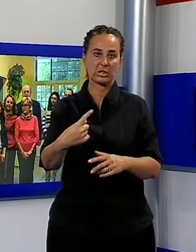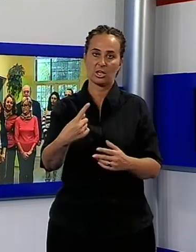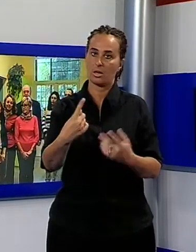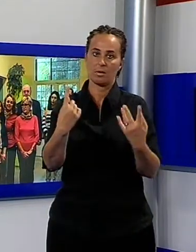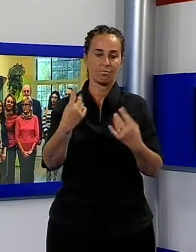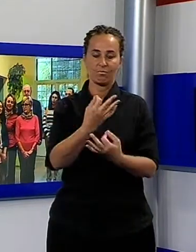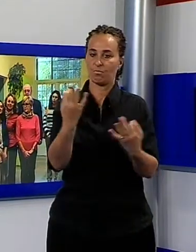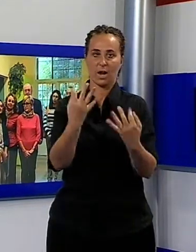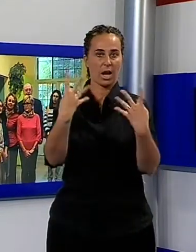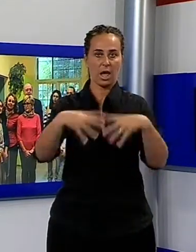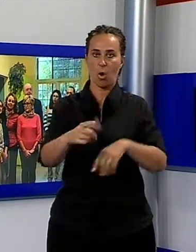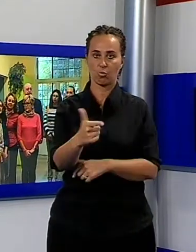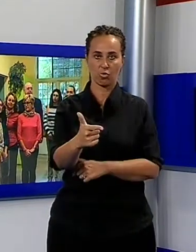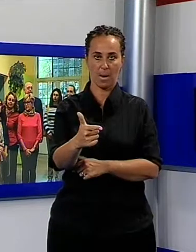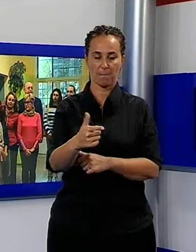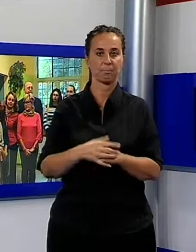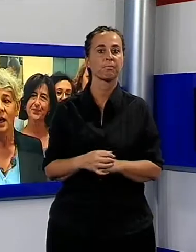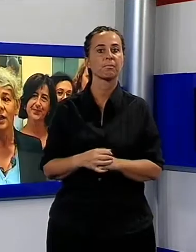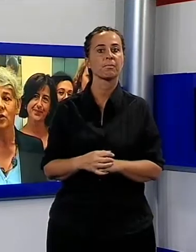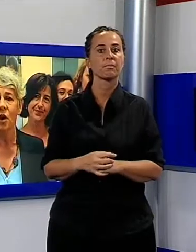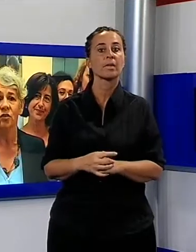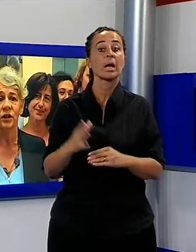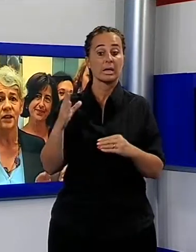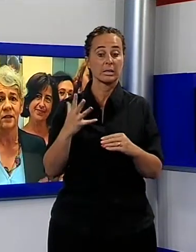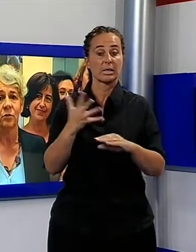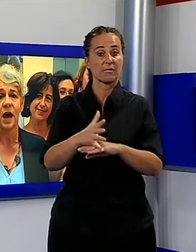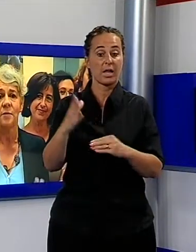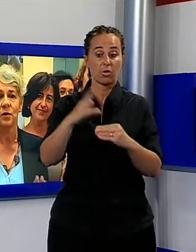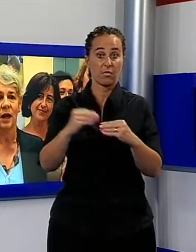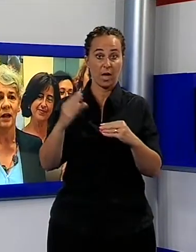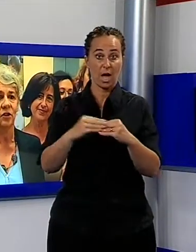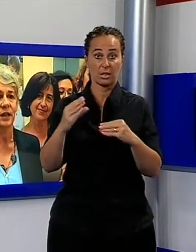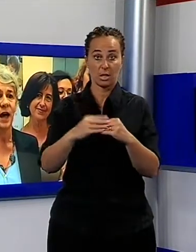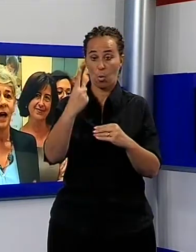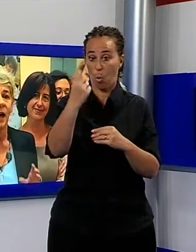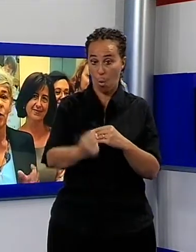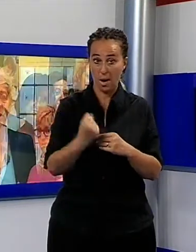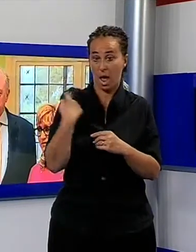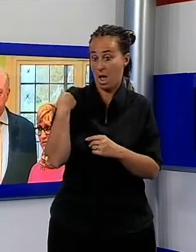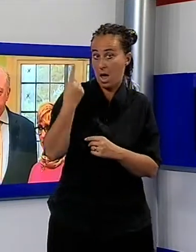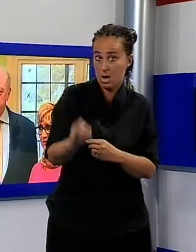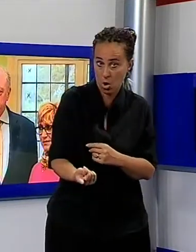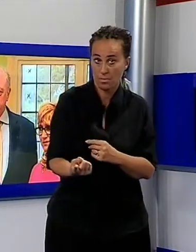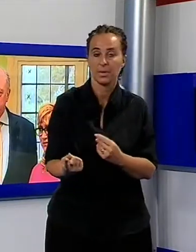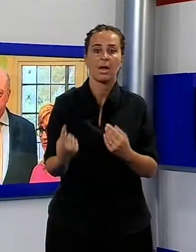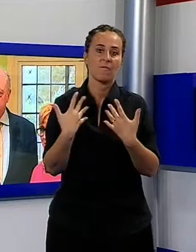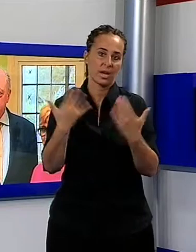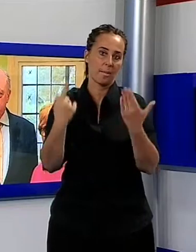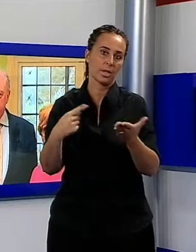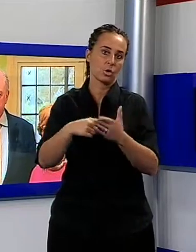dopo un importante intervento di restauro e risanamento durato un anno, è stato finalmente riaperto. In occasione dell'avvio dell'anno